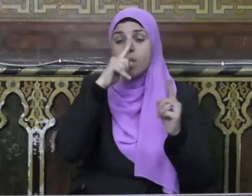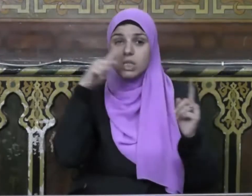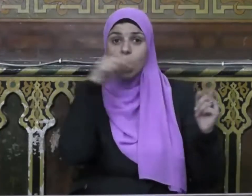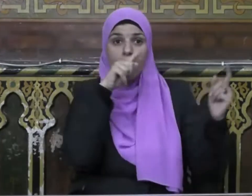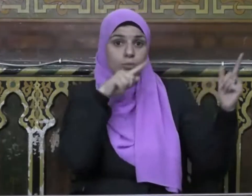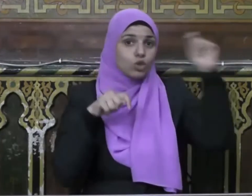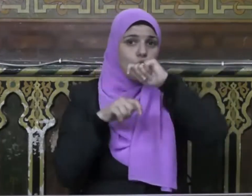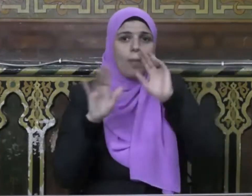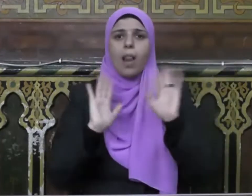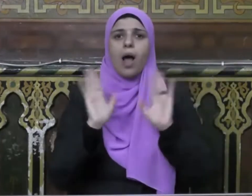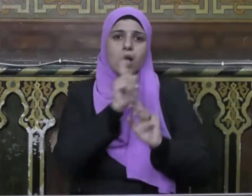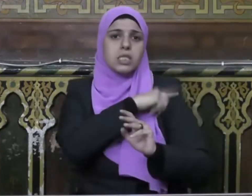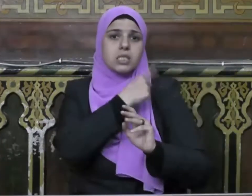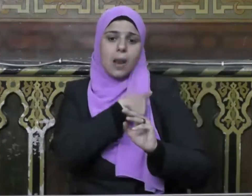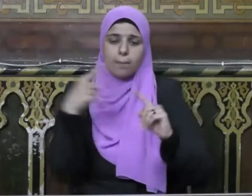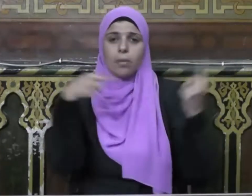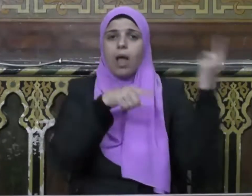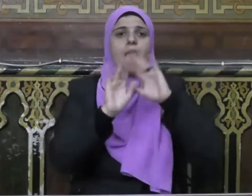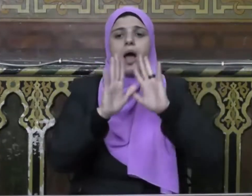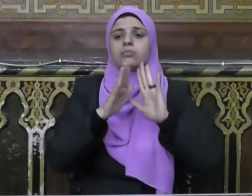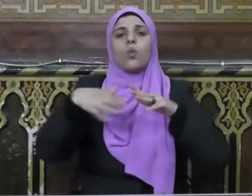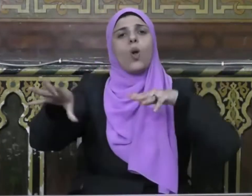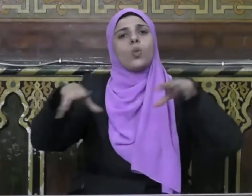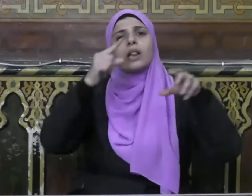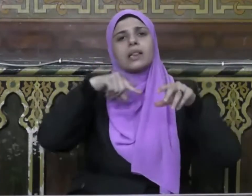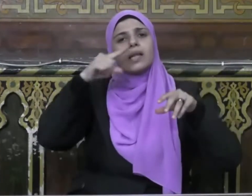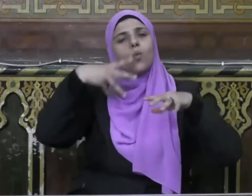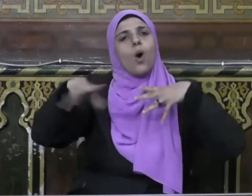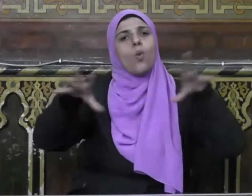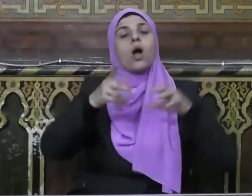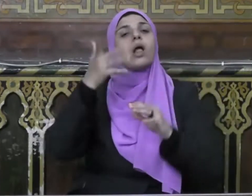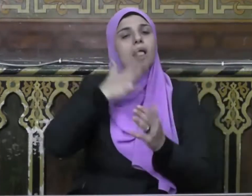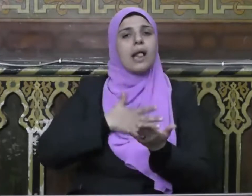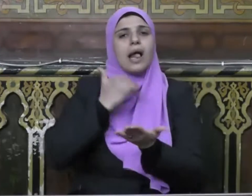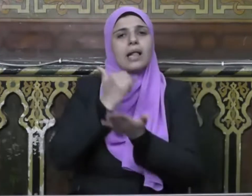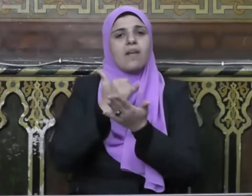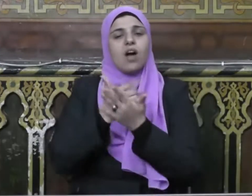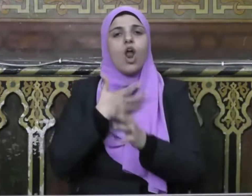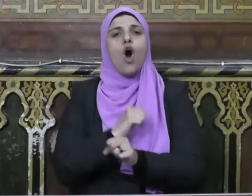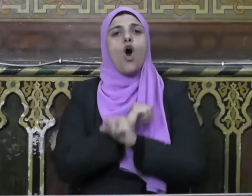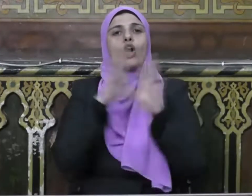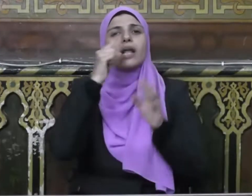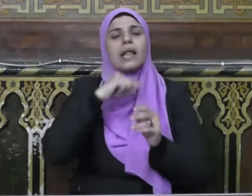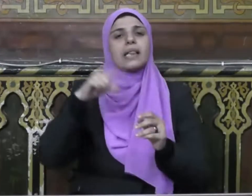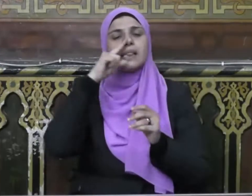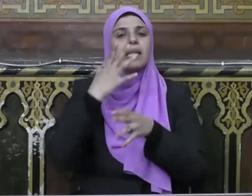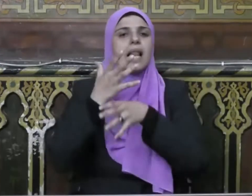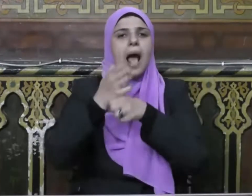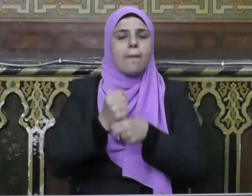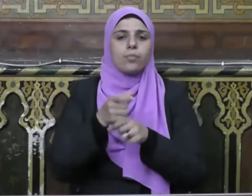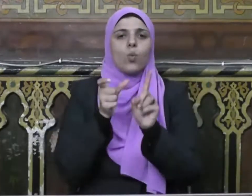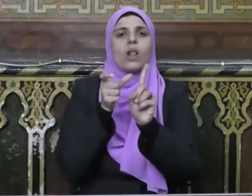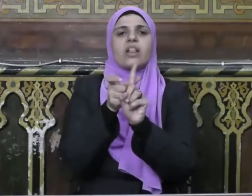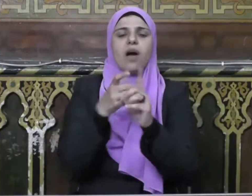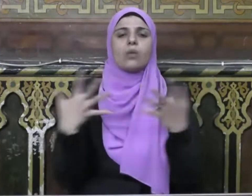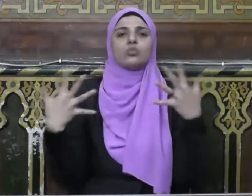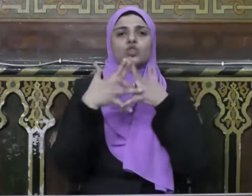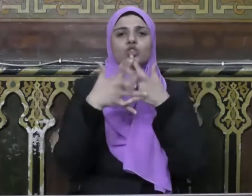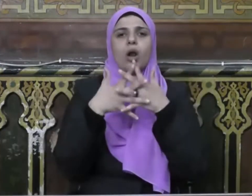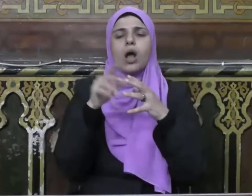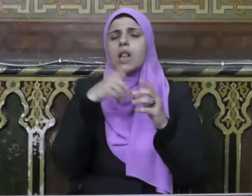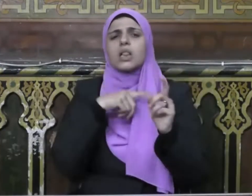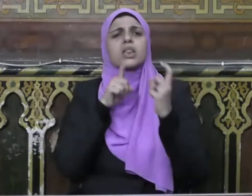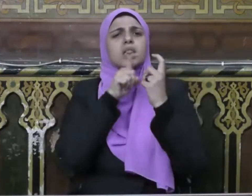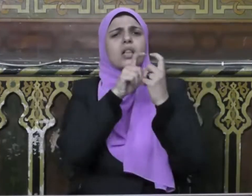إلا من ظلم أو أثم وجاء فيها كفالة حرية الدين والأمن والدفاع